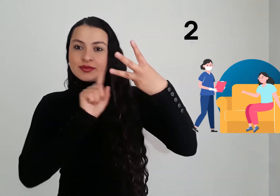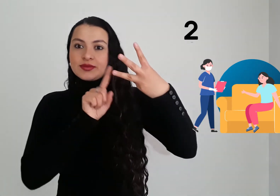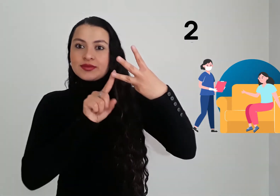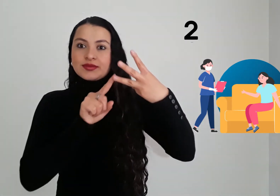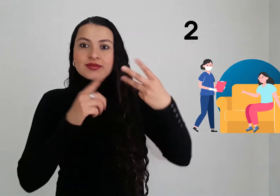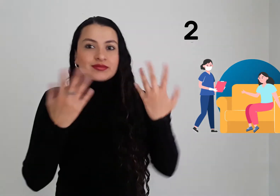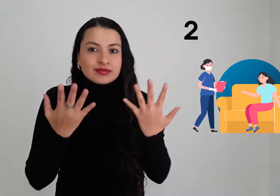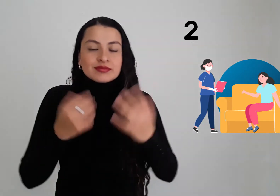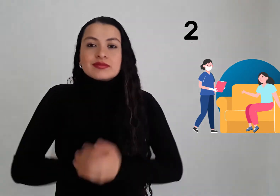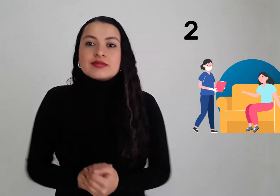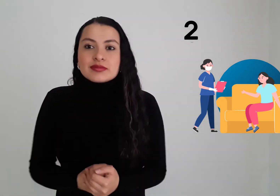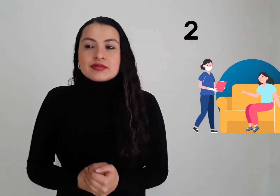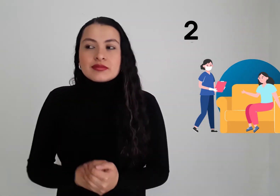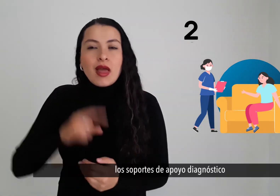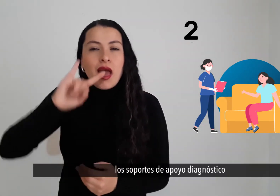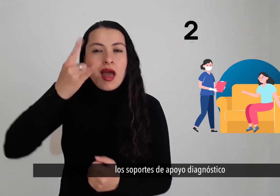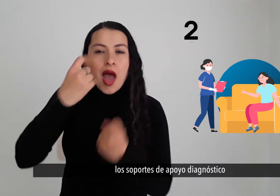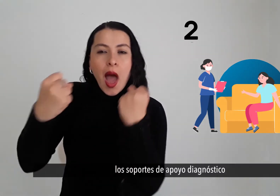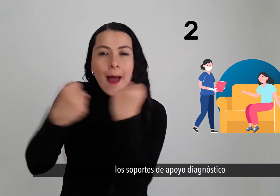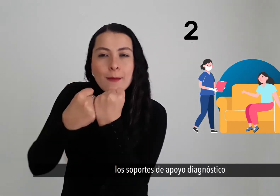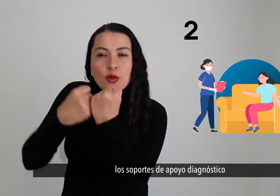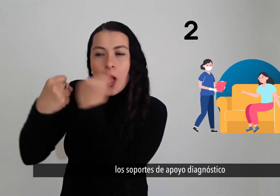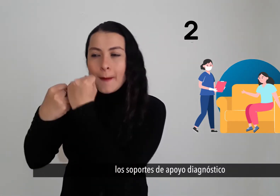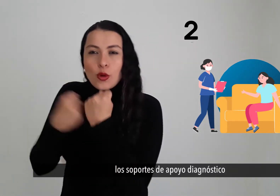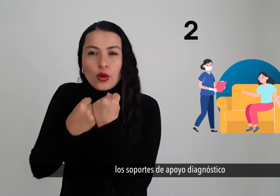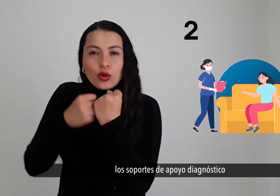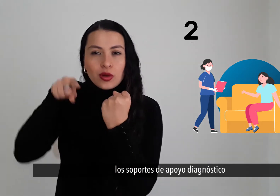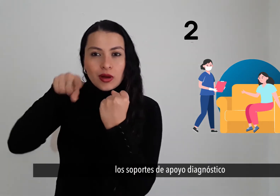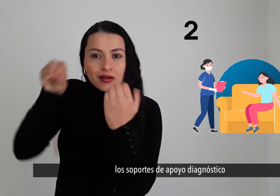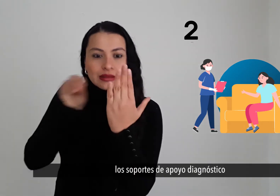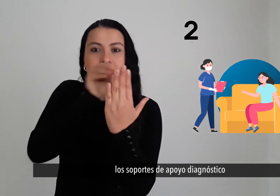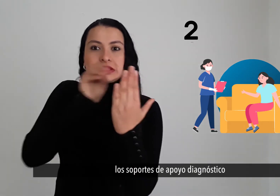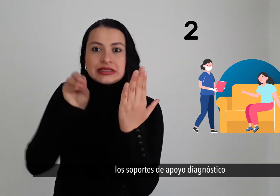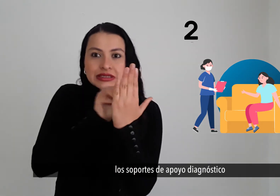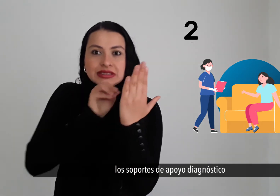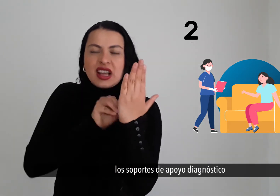Los soportes de apoyo diagnóstico